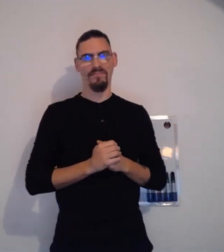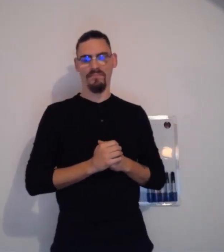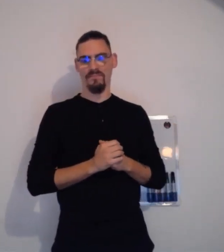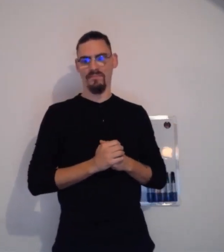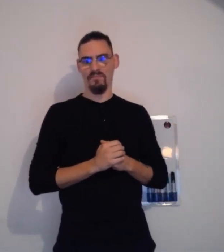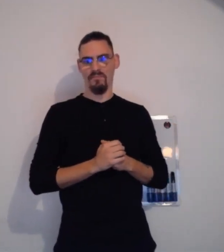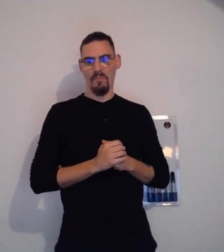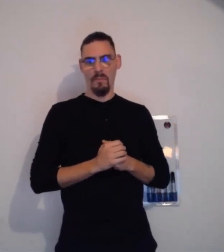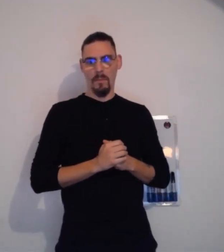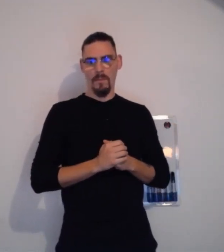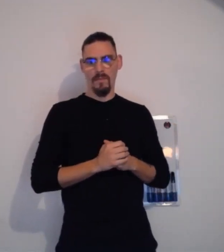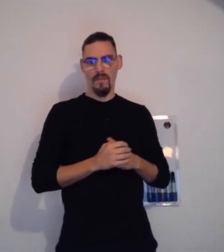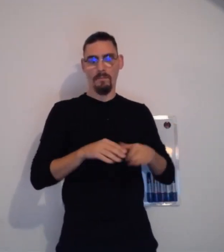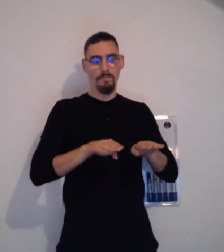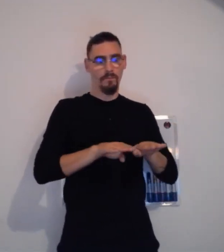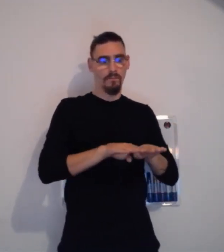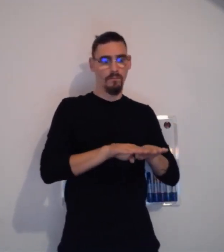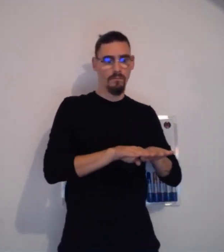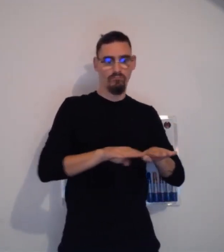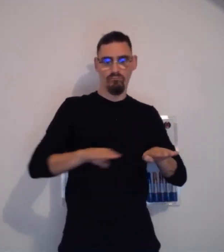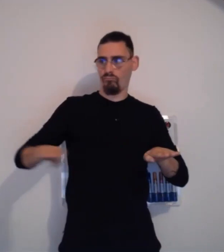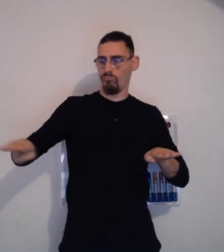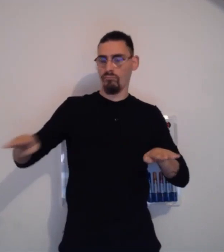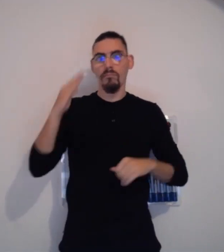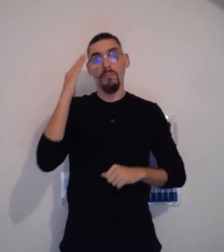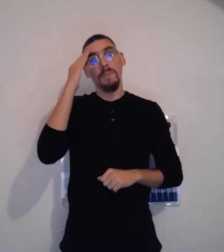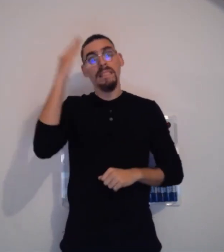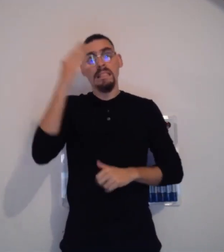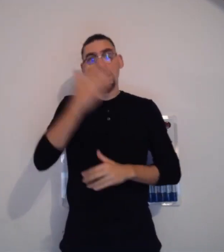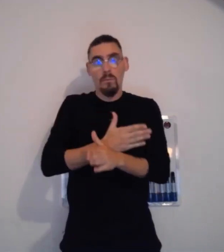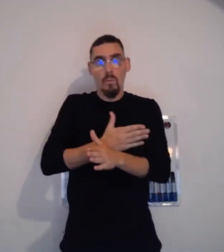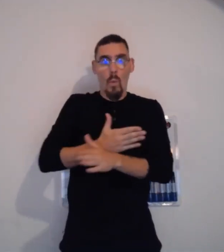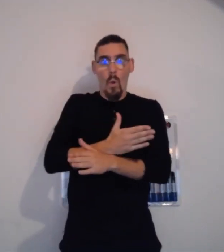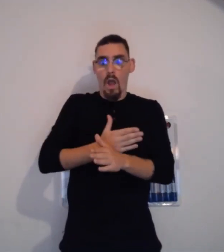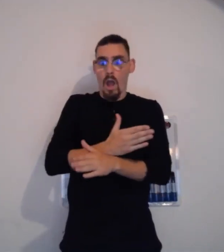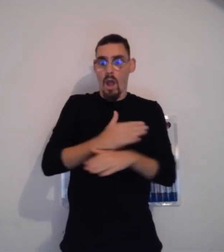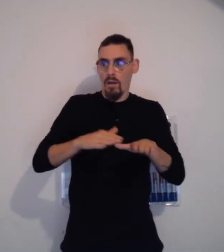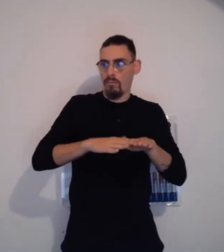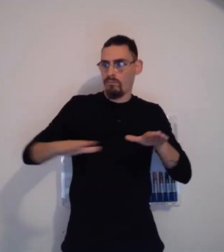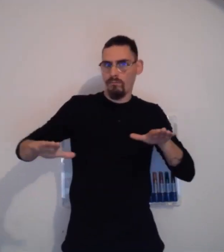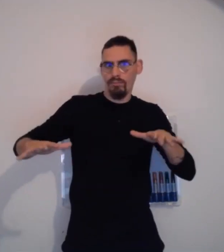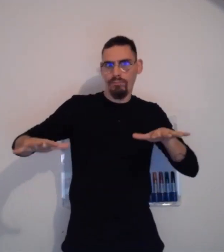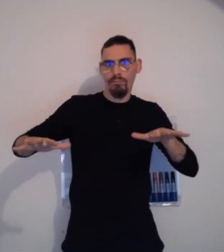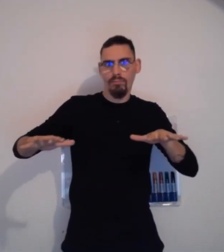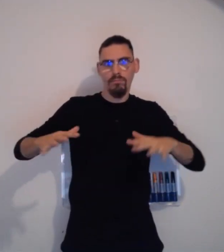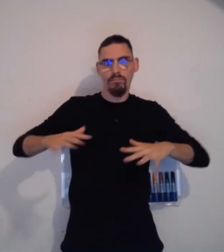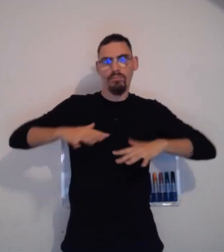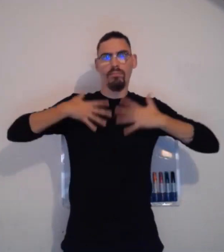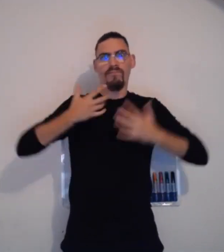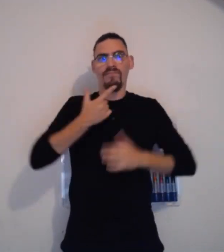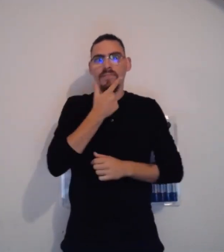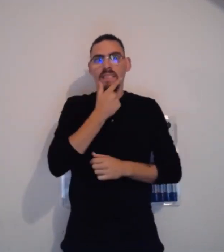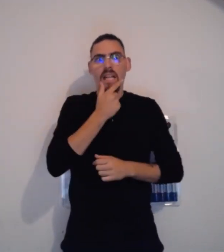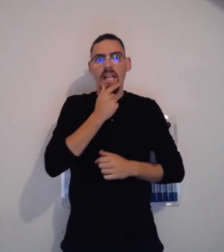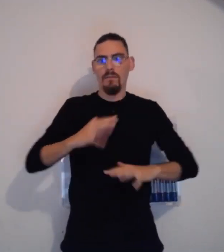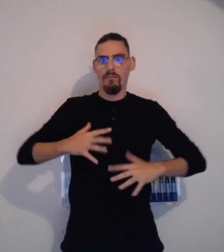La deuxième chose, la deuxième méthode possible, si, par exemple, vous avez un sol qui est en bois,